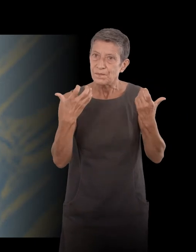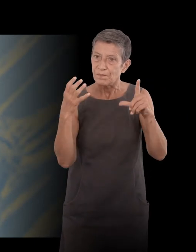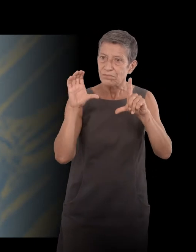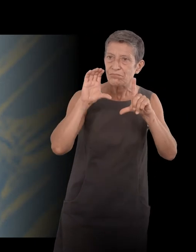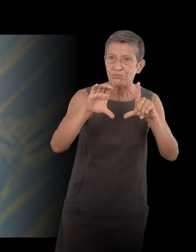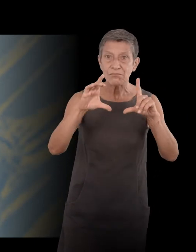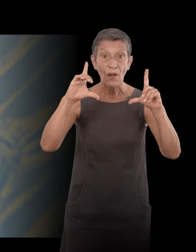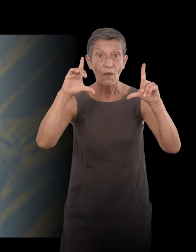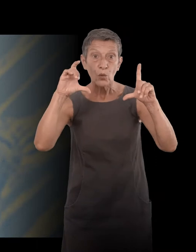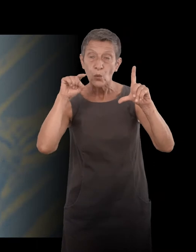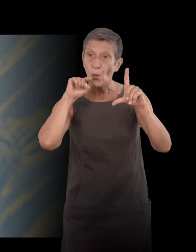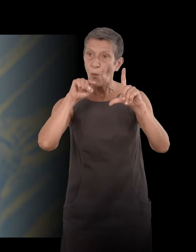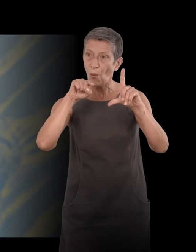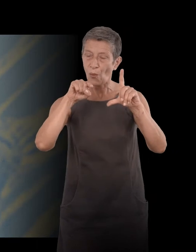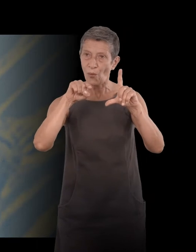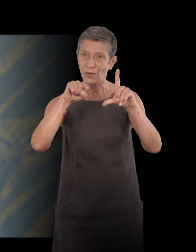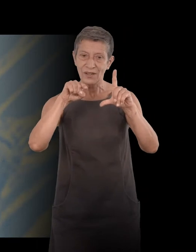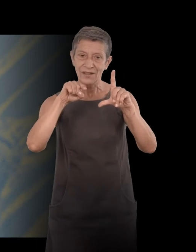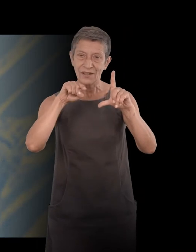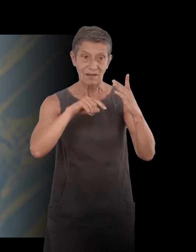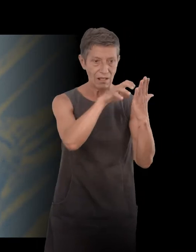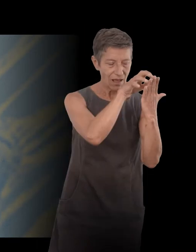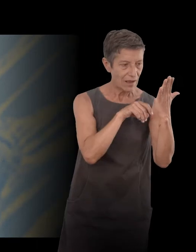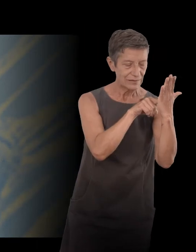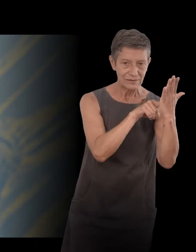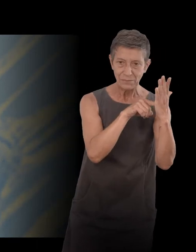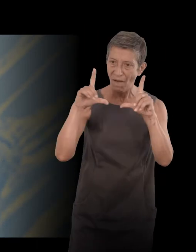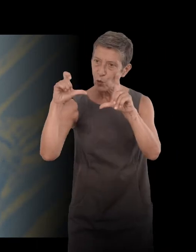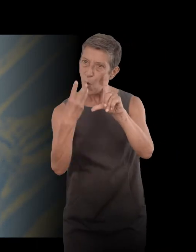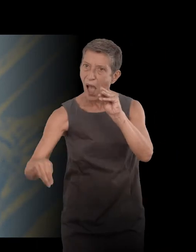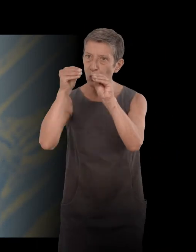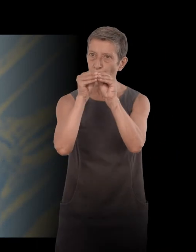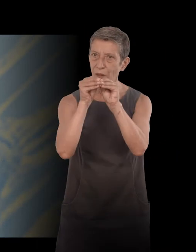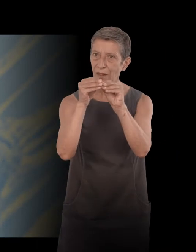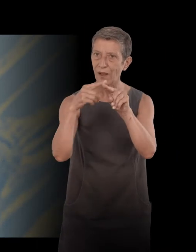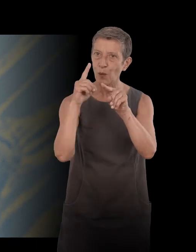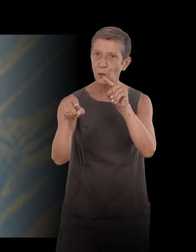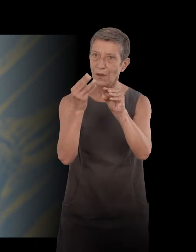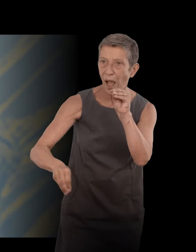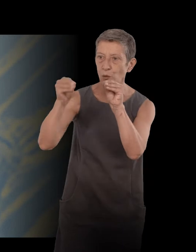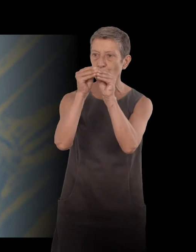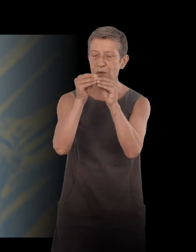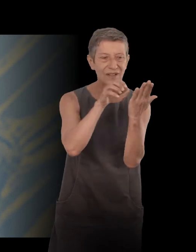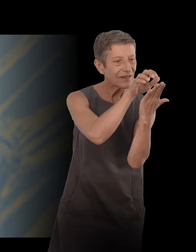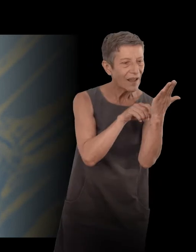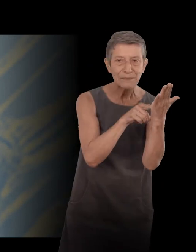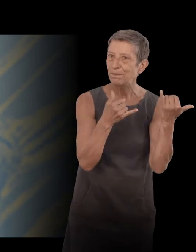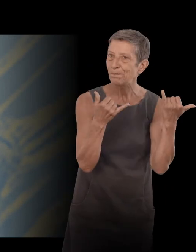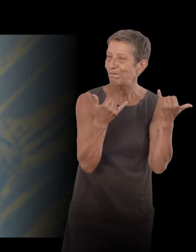is better or more than what I have written. Well, the writer alone didn't suffice it. The photo, it had to comment